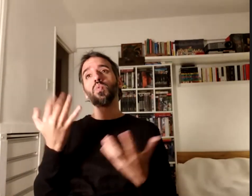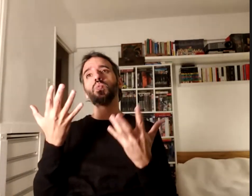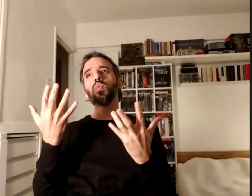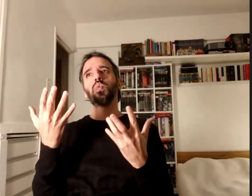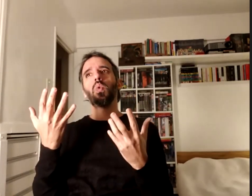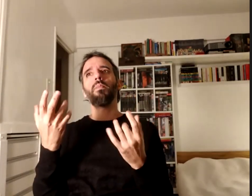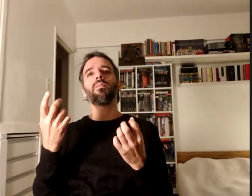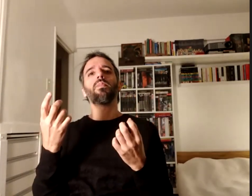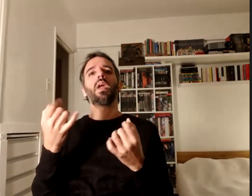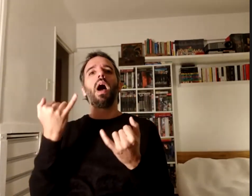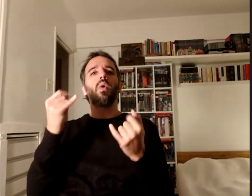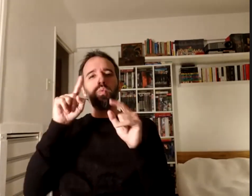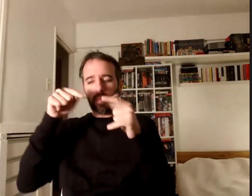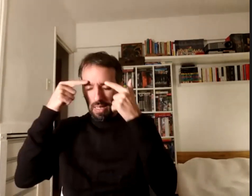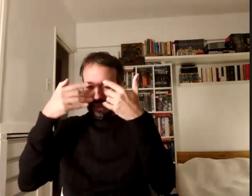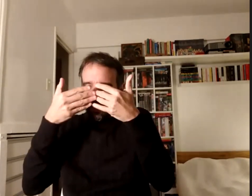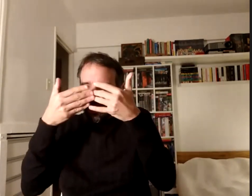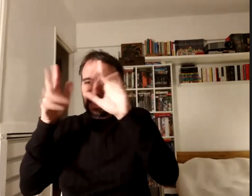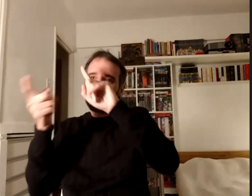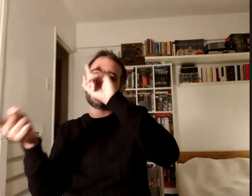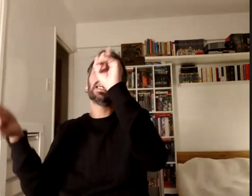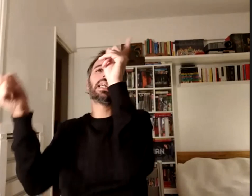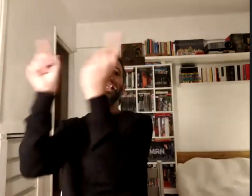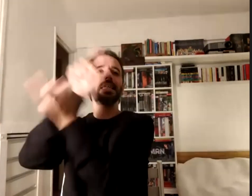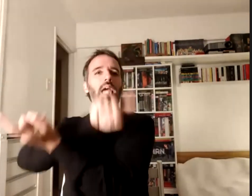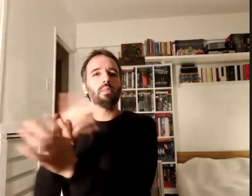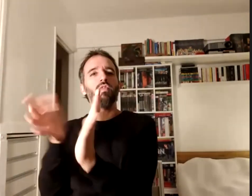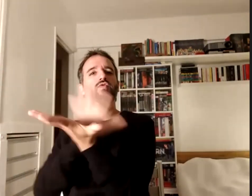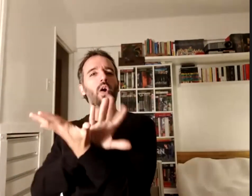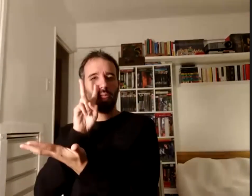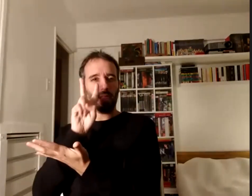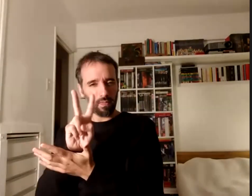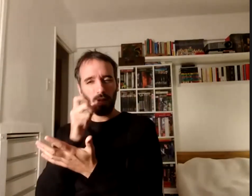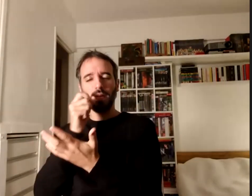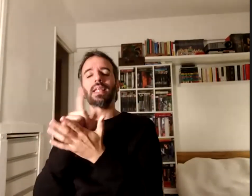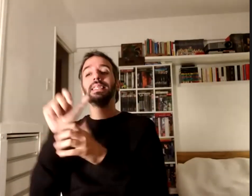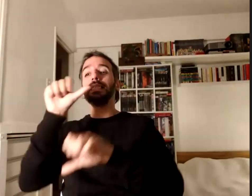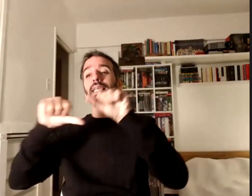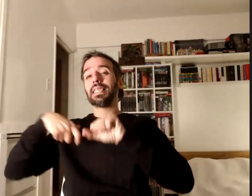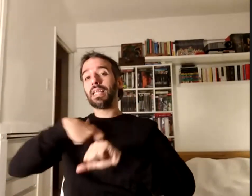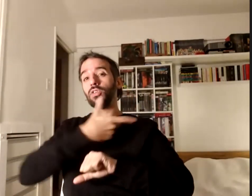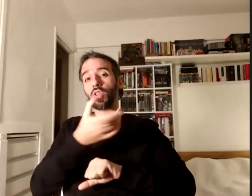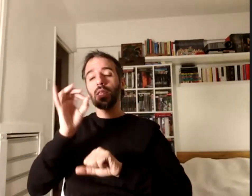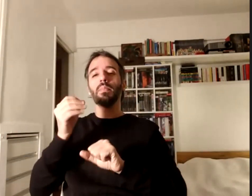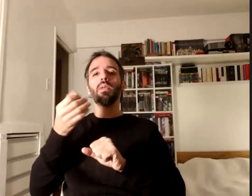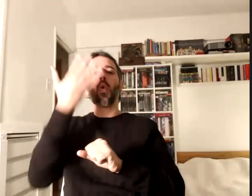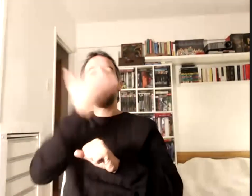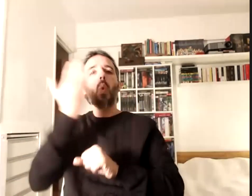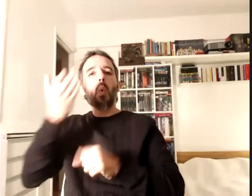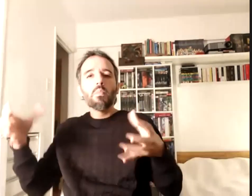apertura o un giro en las miradas y las ciencias sociales y las humanidades empezaron a dar cuenta o sea nosotros